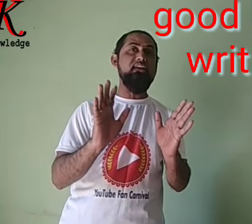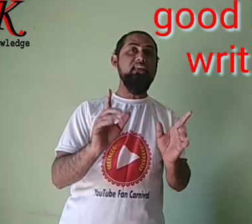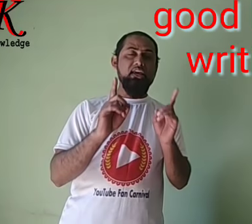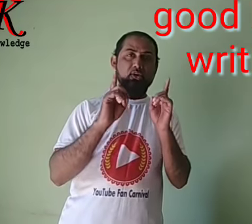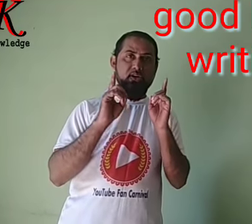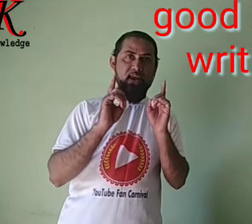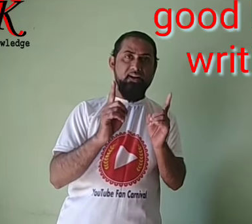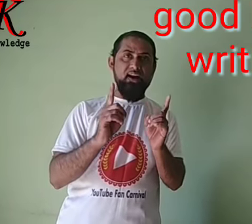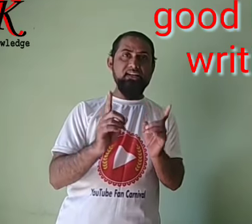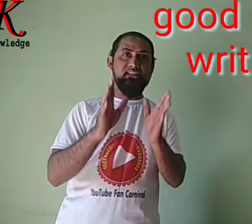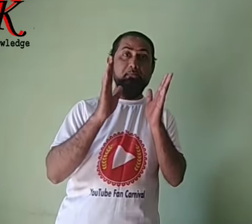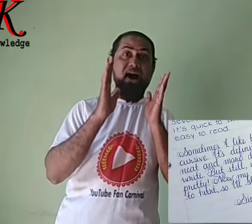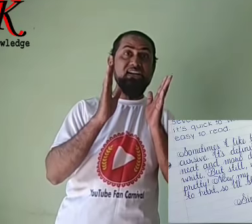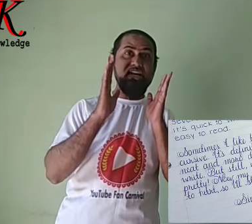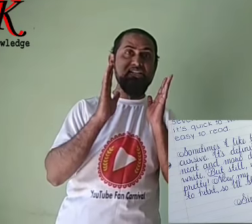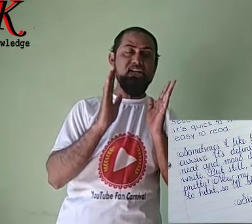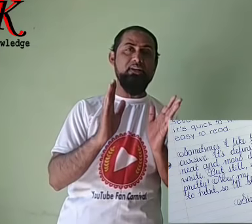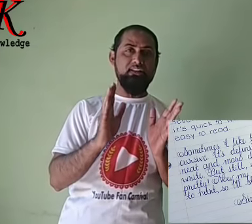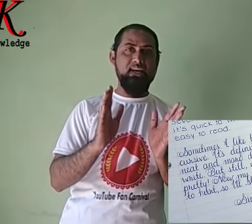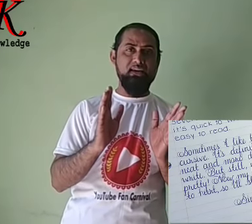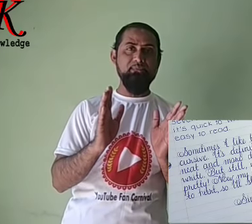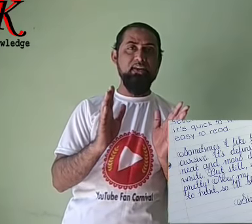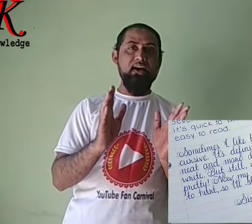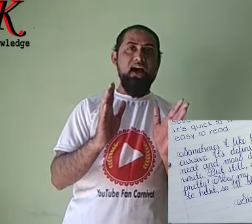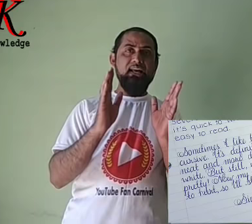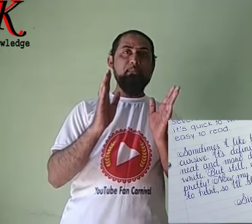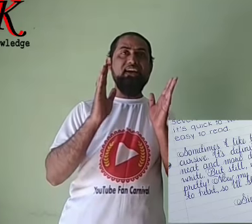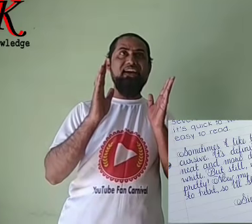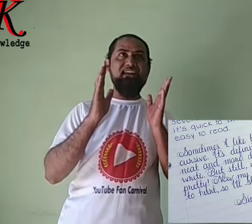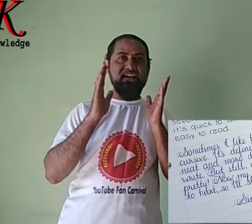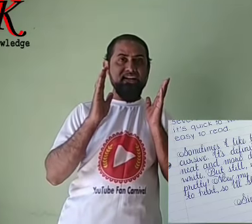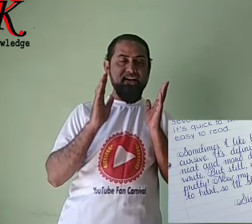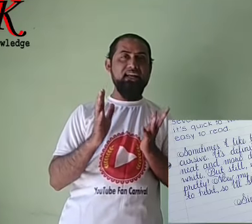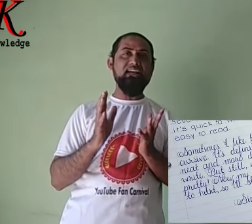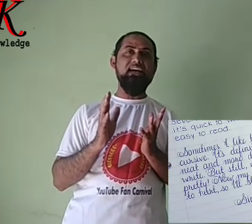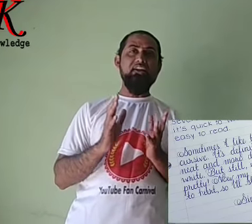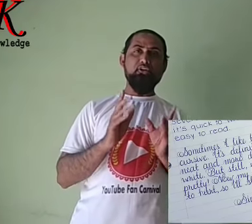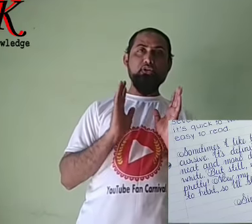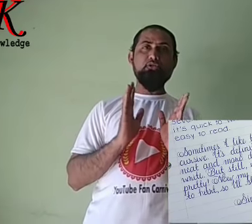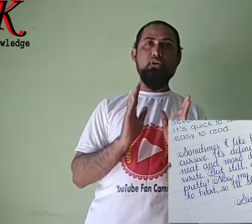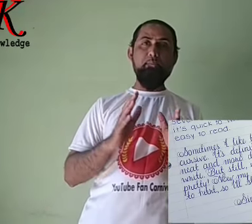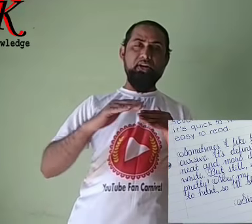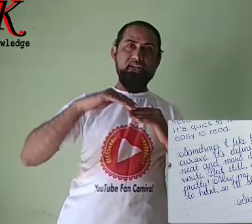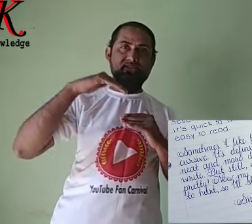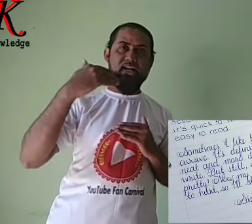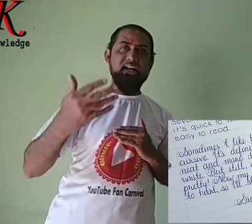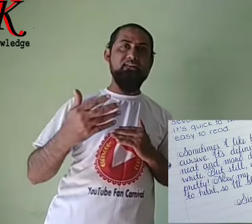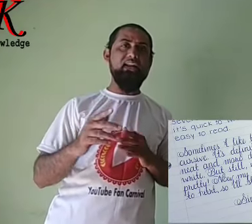क्योंकि हैन राइटिंग से मार्क्स अच्छे मिलते हैं अगर आपकी हेंड रैटिंग गलत है तो दोस्तों इंप्रेशन चेक करने वाले